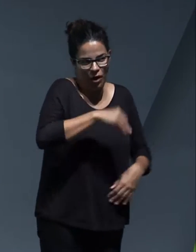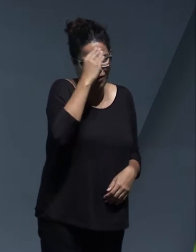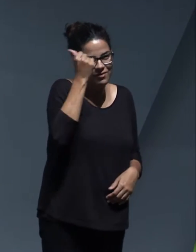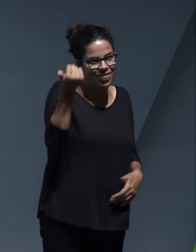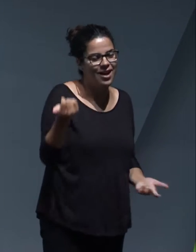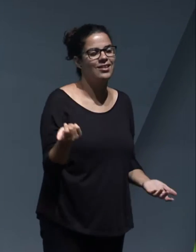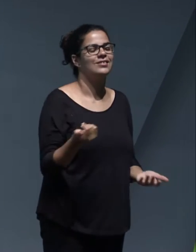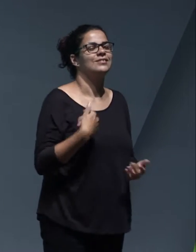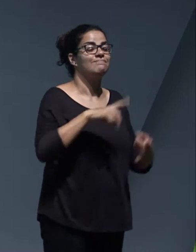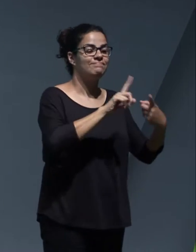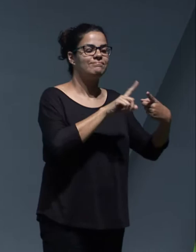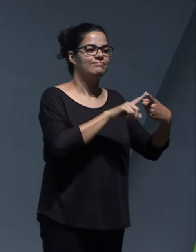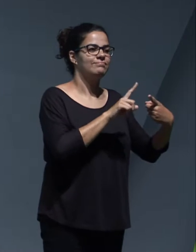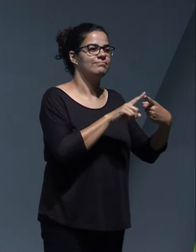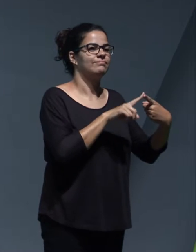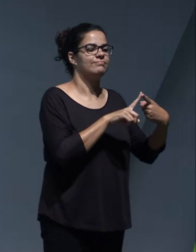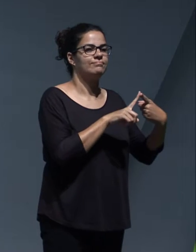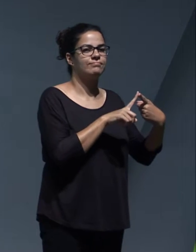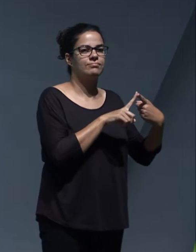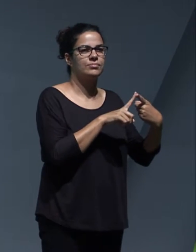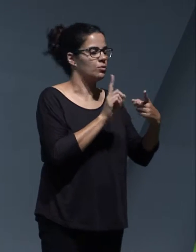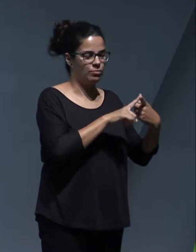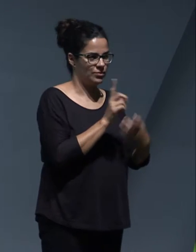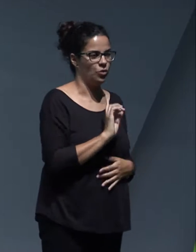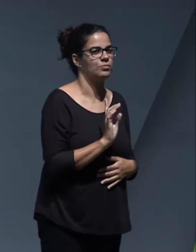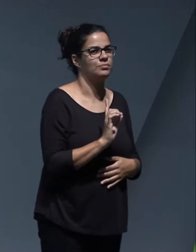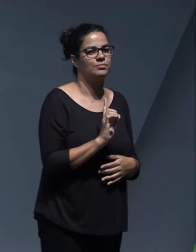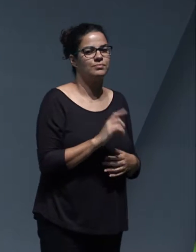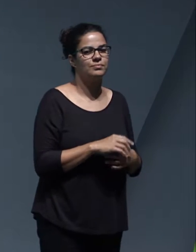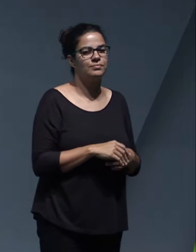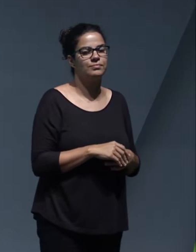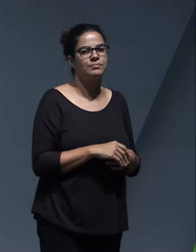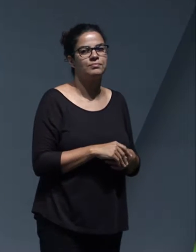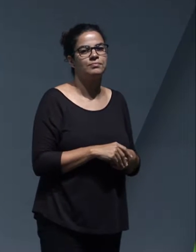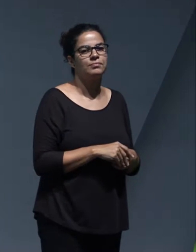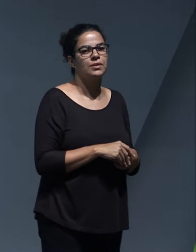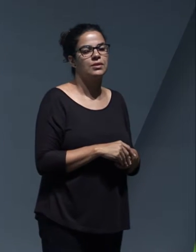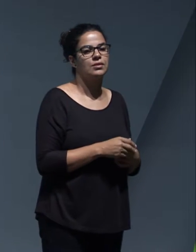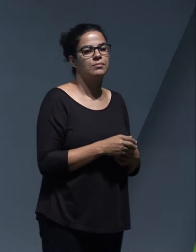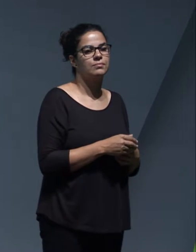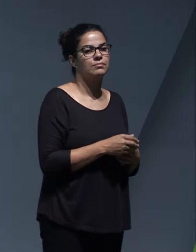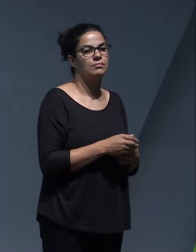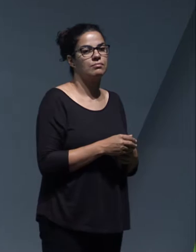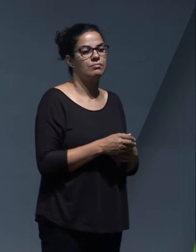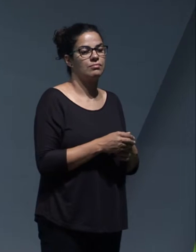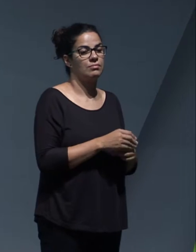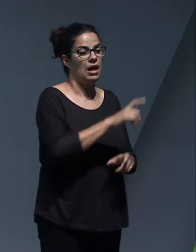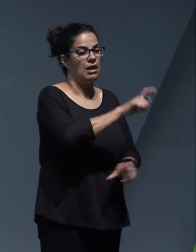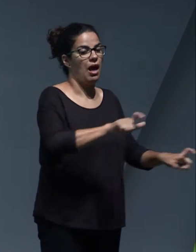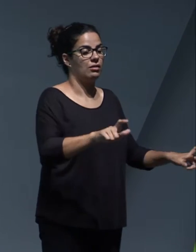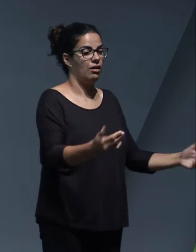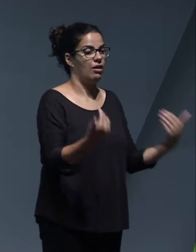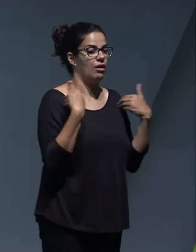En primer lugar, la... bueno, en primer lugar no. La gente que ha sido dedicado a la Intendencia,